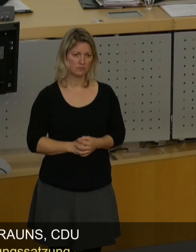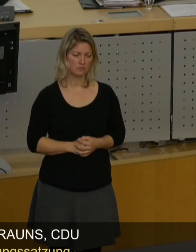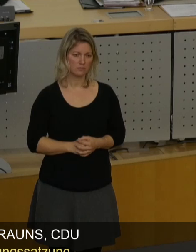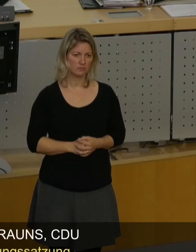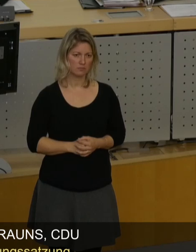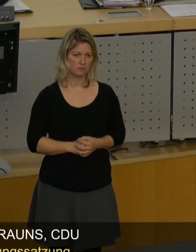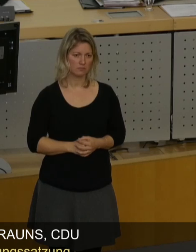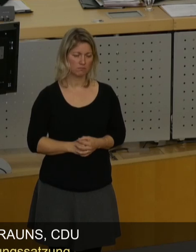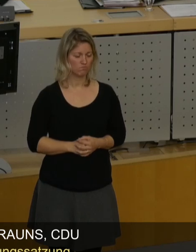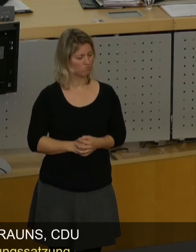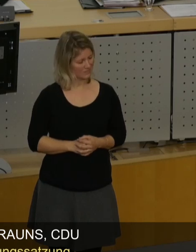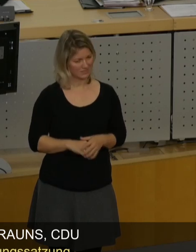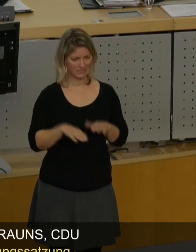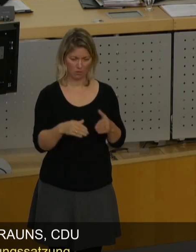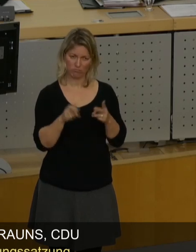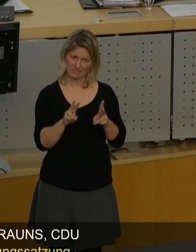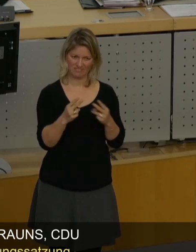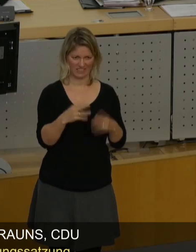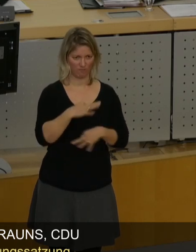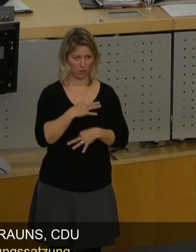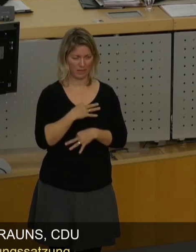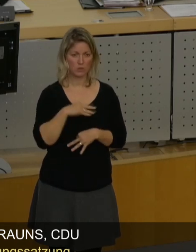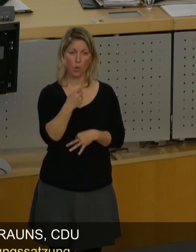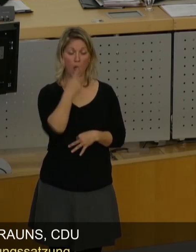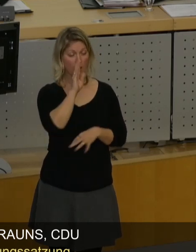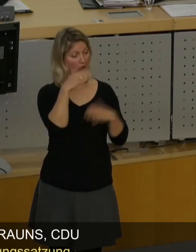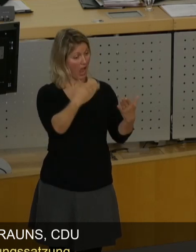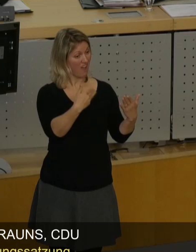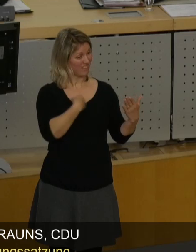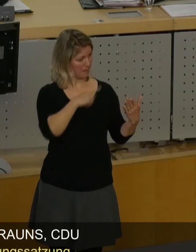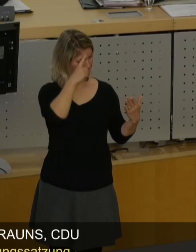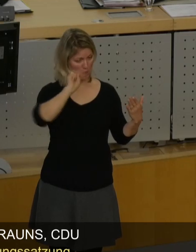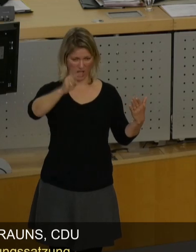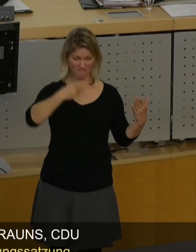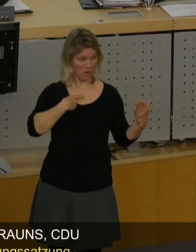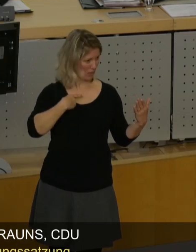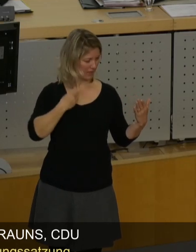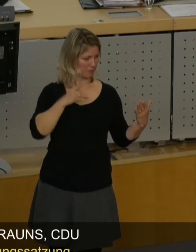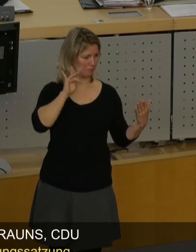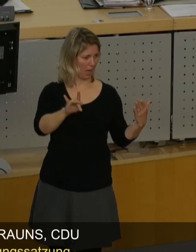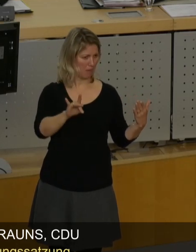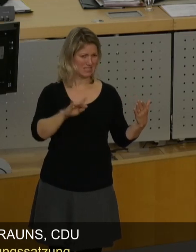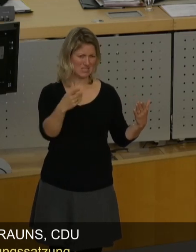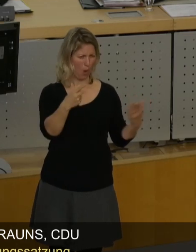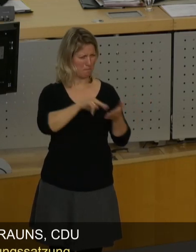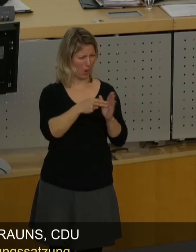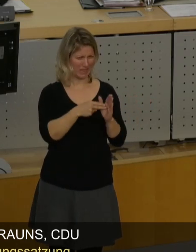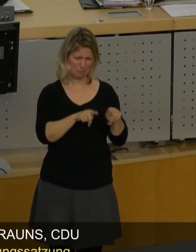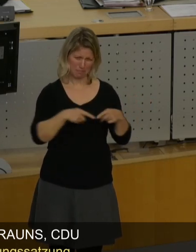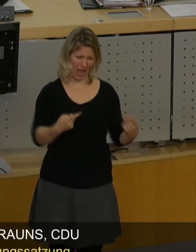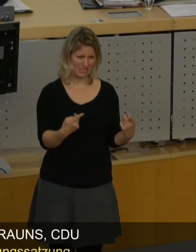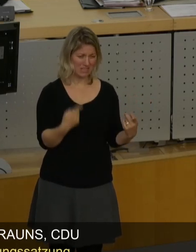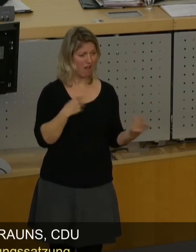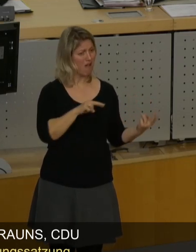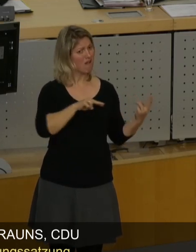Darauf lege ich noch mal Wert. Und das ist diese Unsäglichkeit dieses Politikstils, den Sie pflegen. Weil Sie andere,